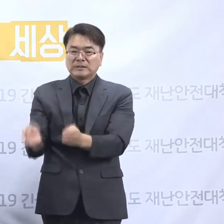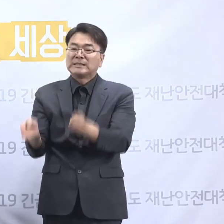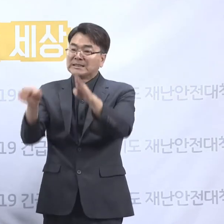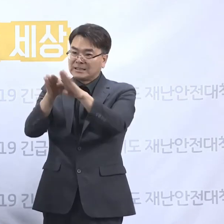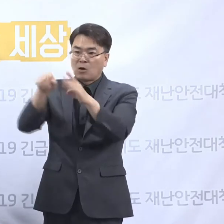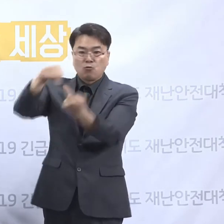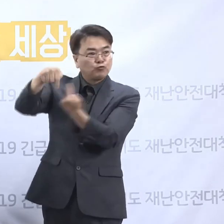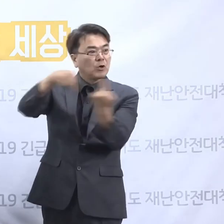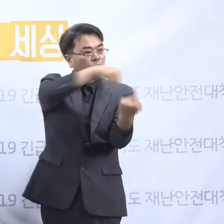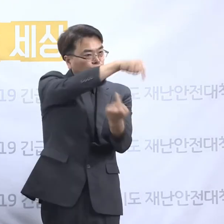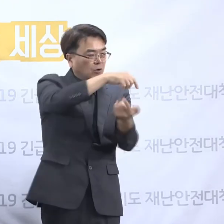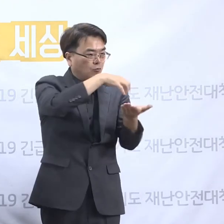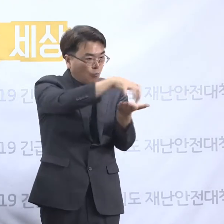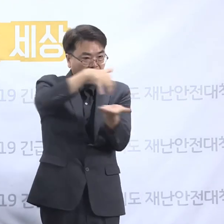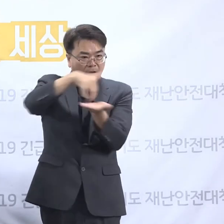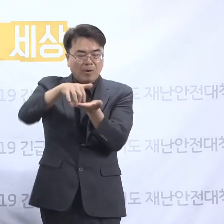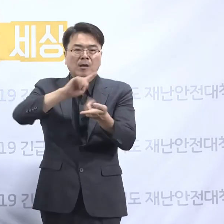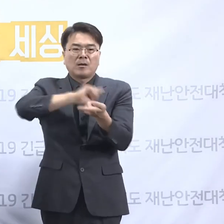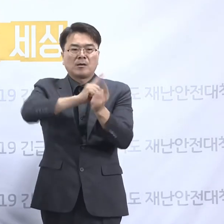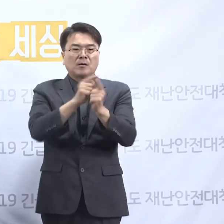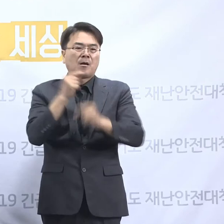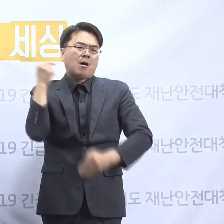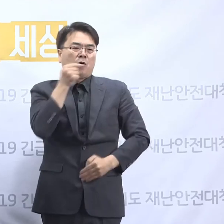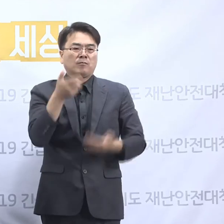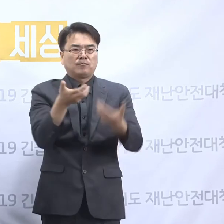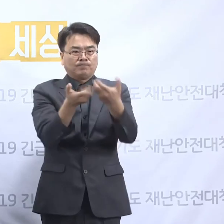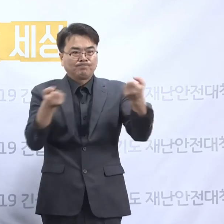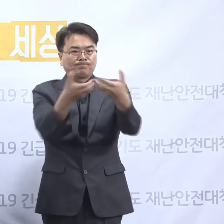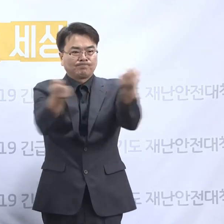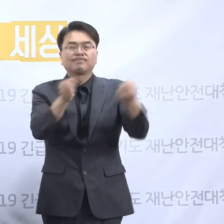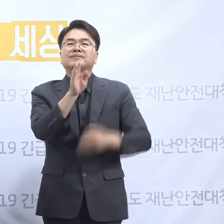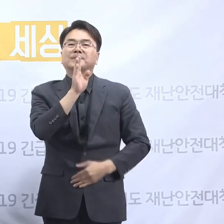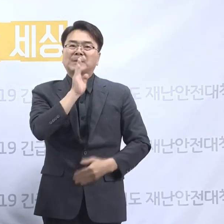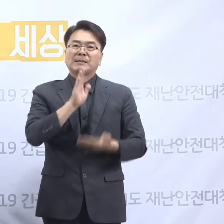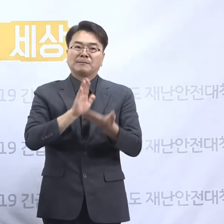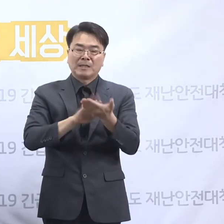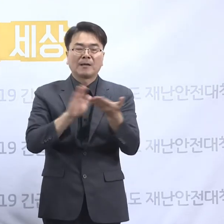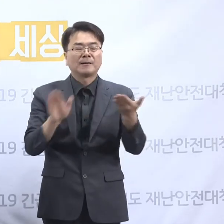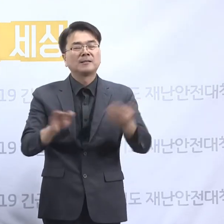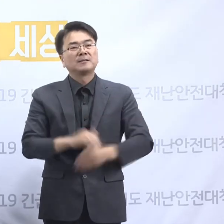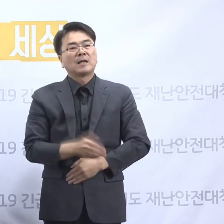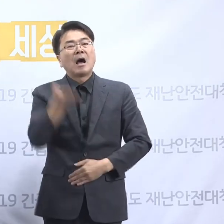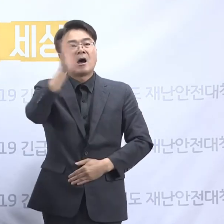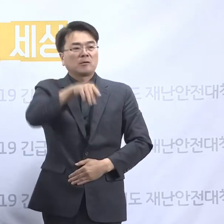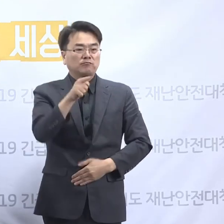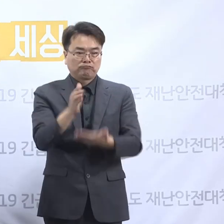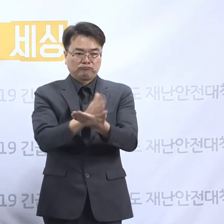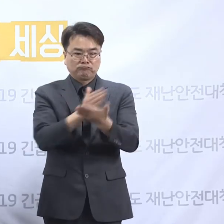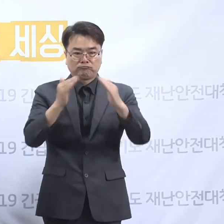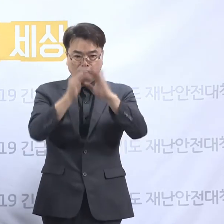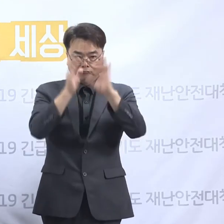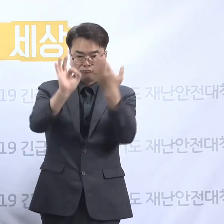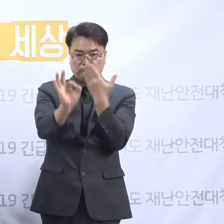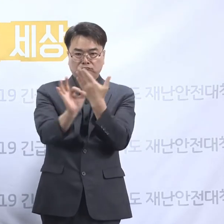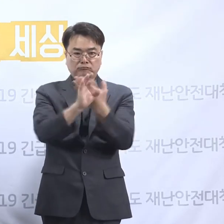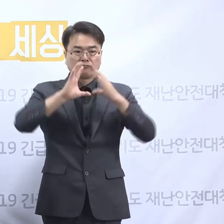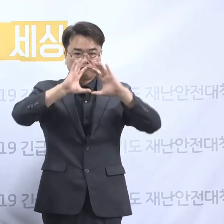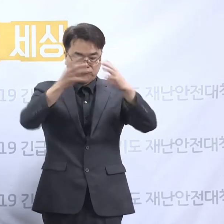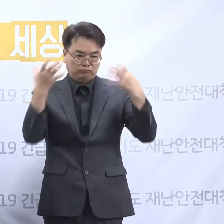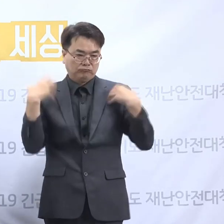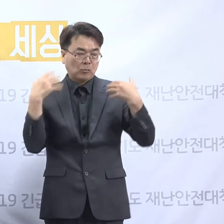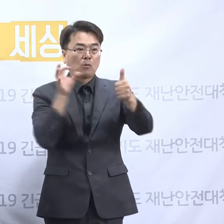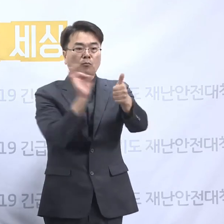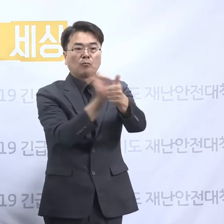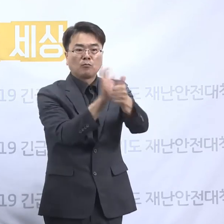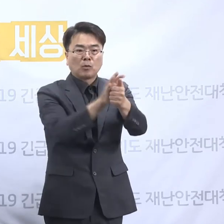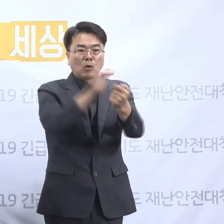운영과 또 회계는 엄격히 구분되어야 하는 것이 원칙입니다. 그러나 나눔의 집에서는 국고보조회에